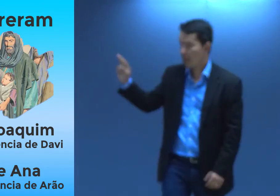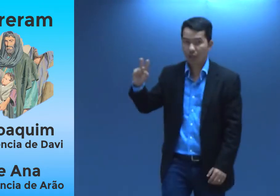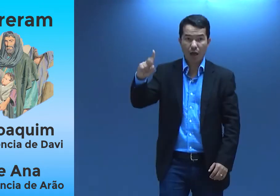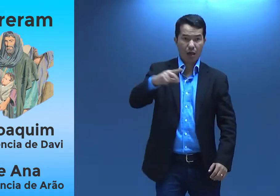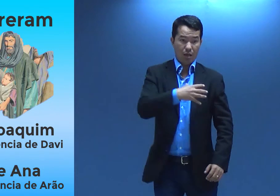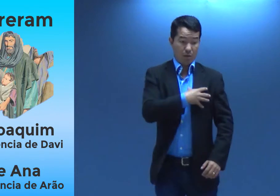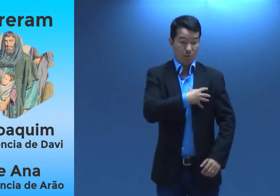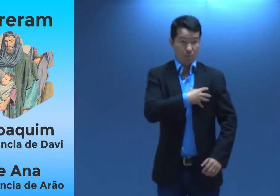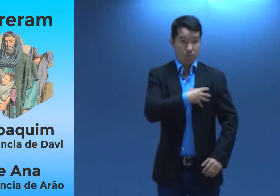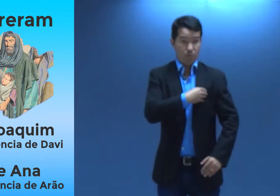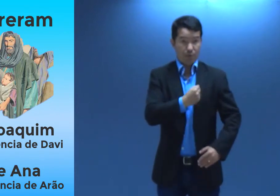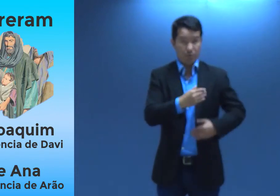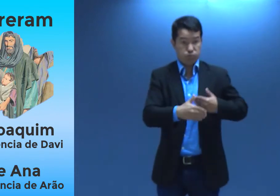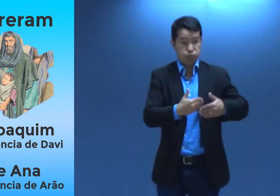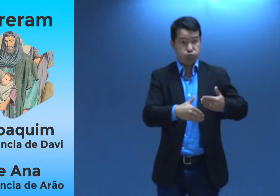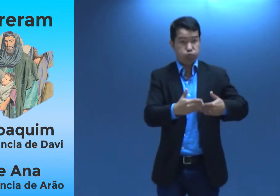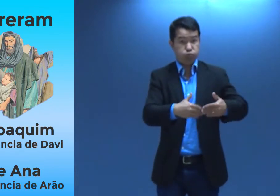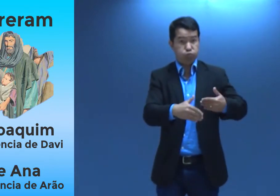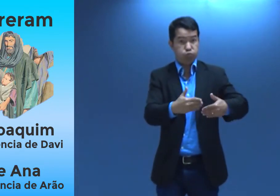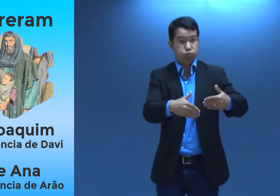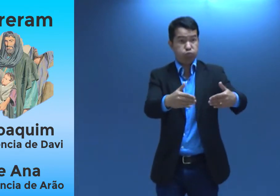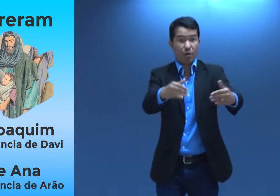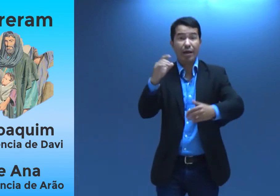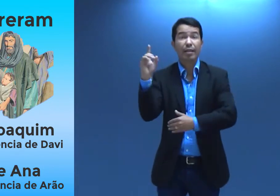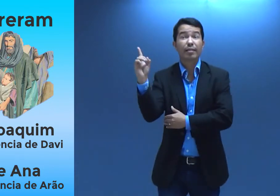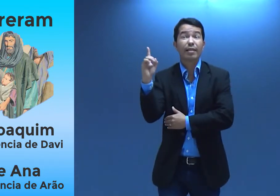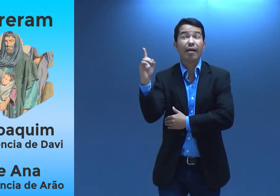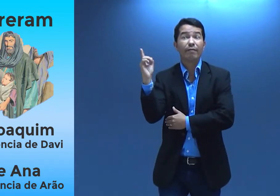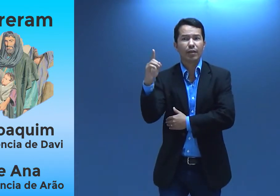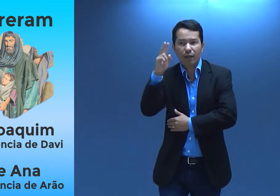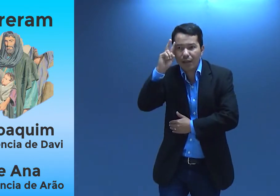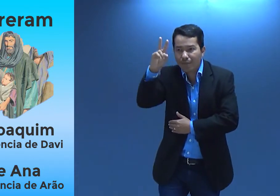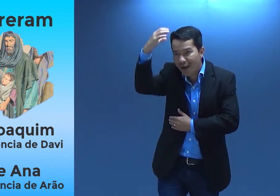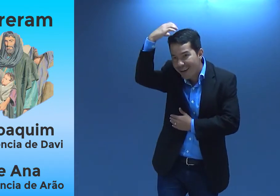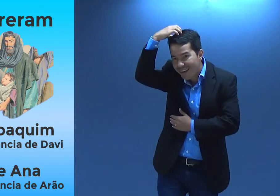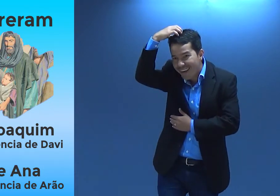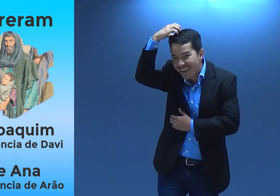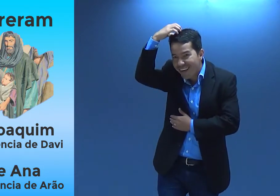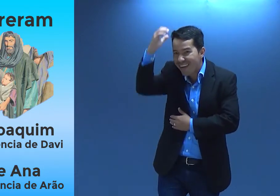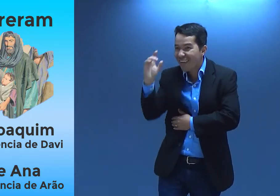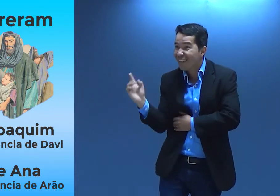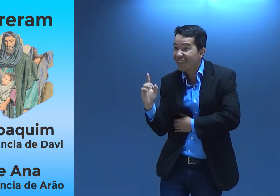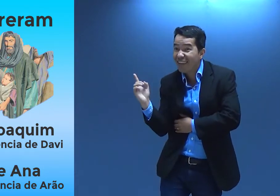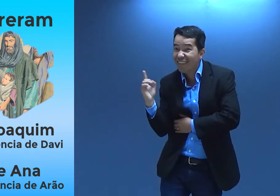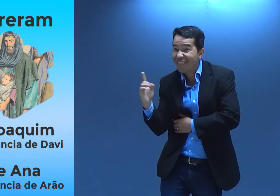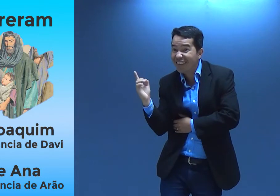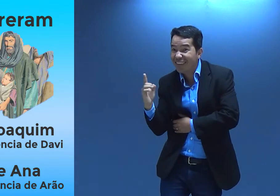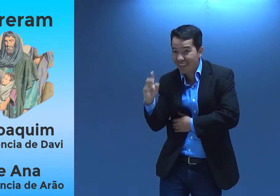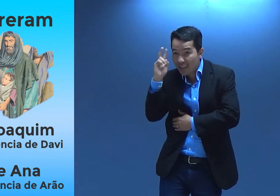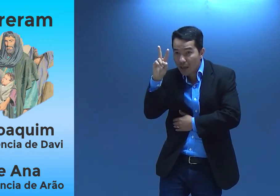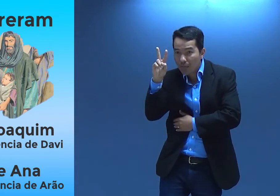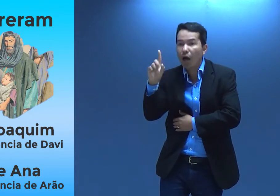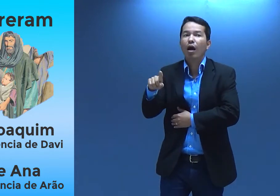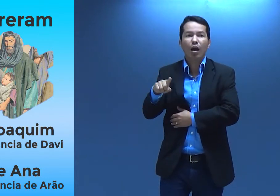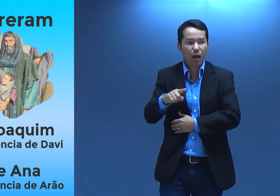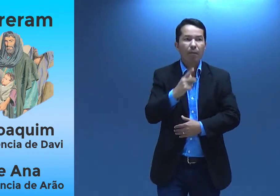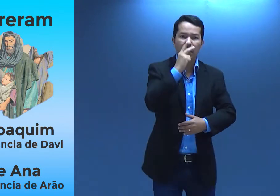Então, o pai dela, ele era da descendência de Davi. Lembra do rei Davi? Lembra dele,